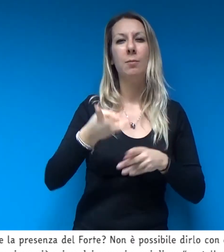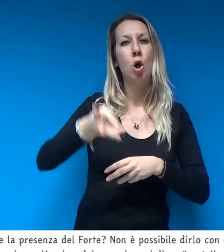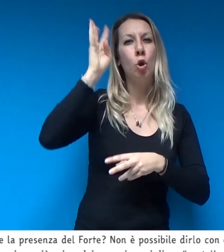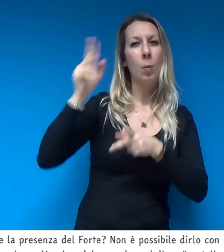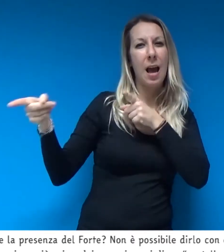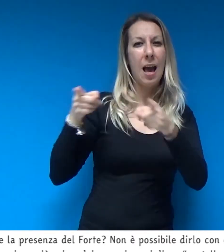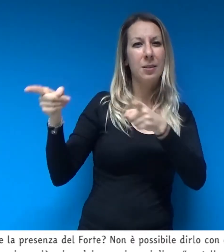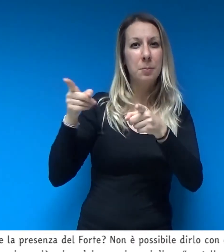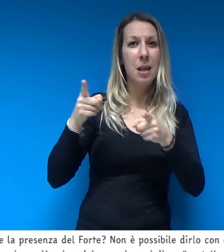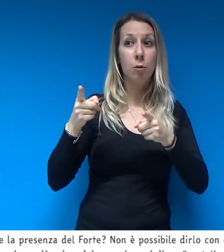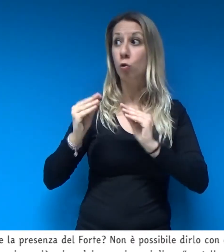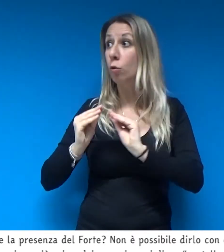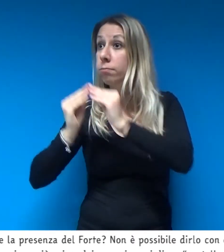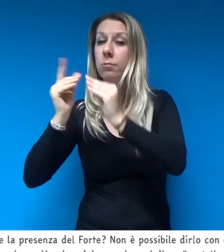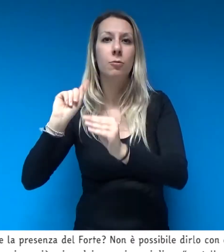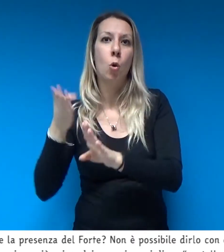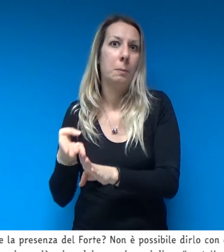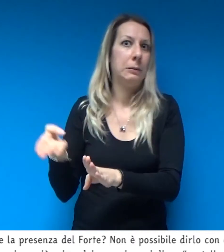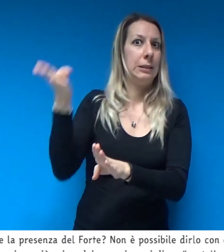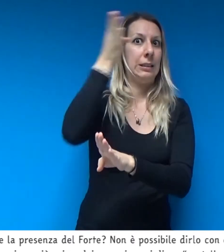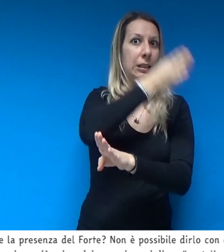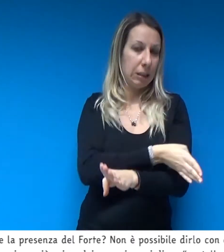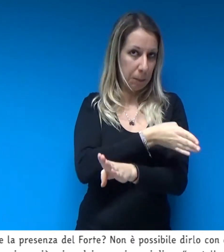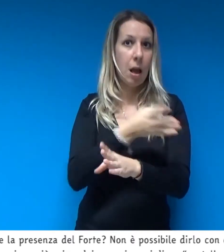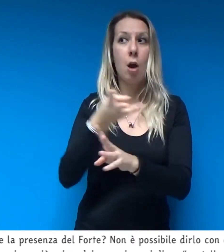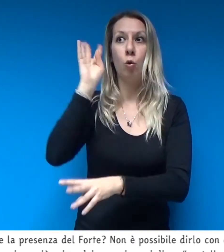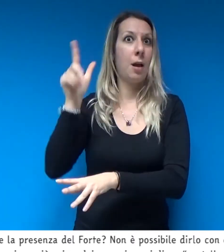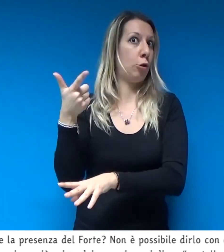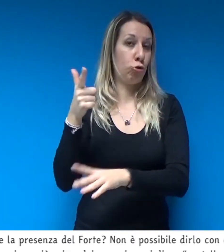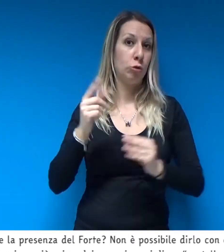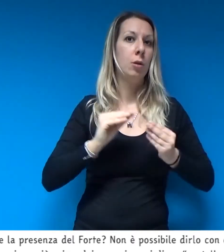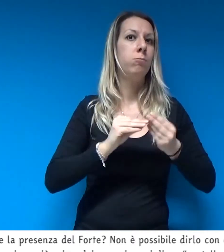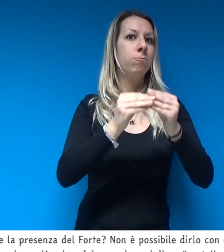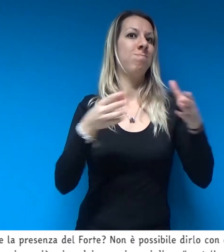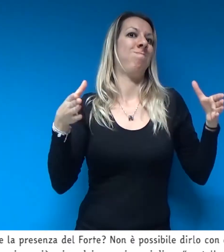un Castellum romano dal secondo secolo avanti Cristo.